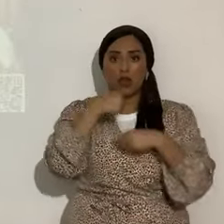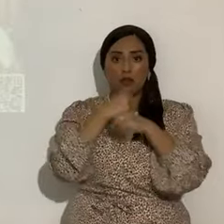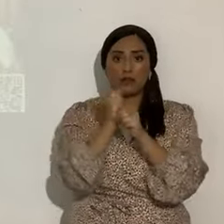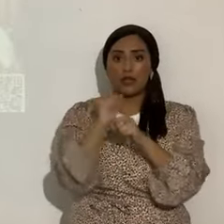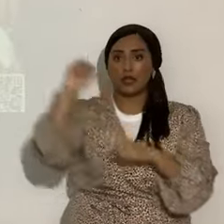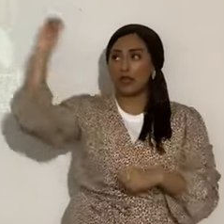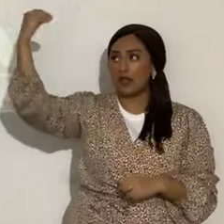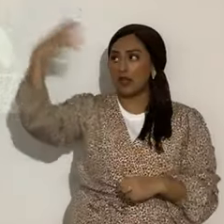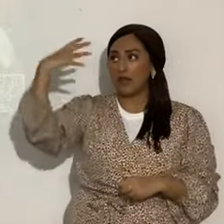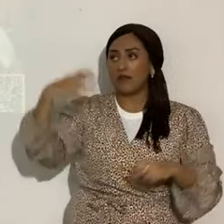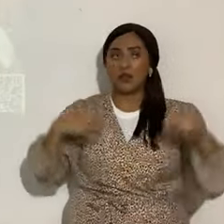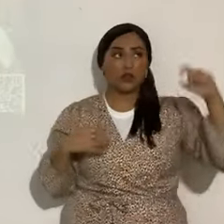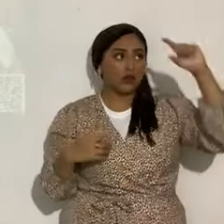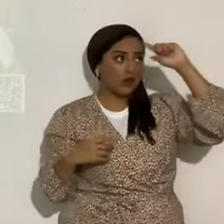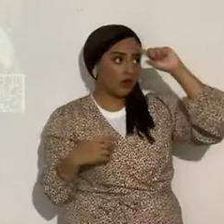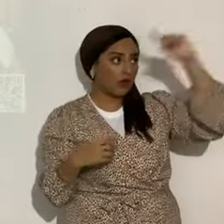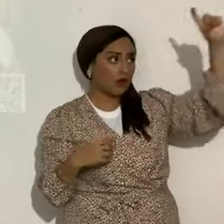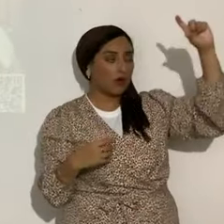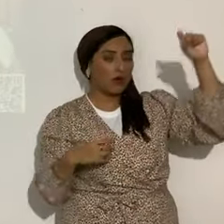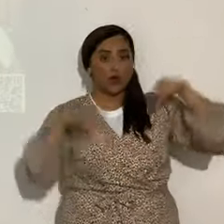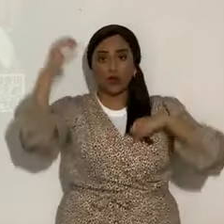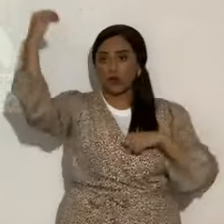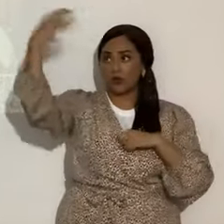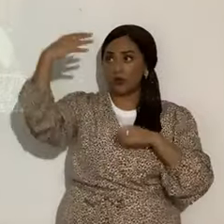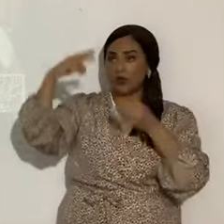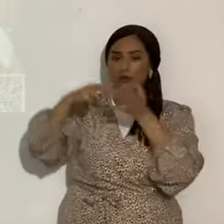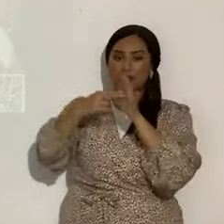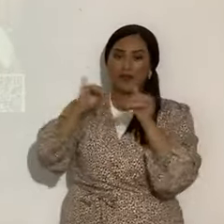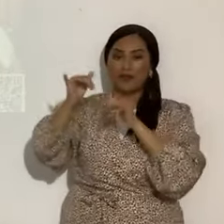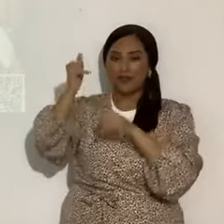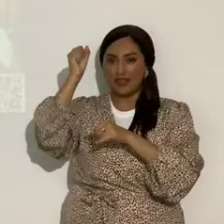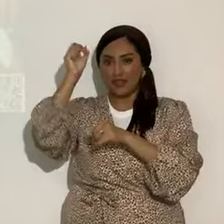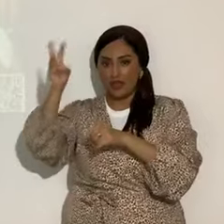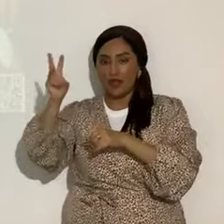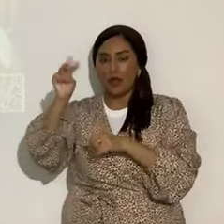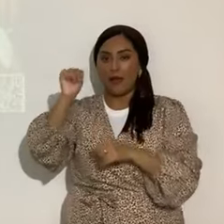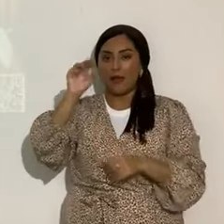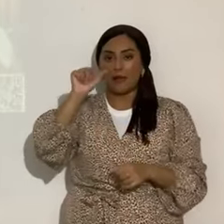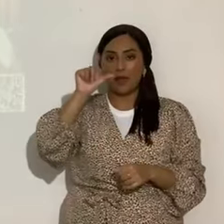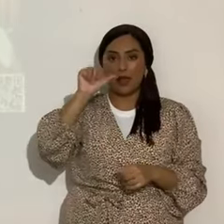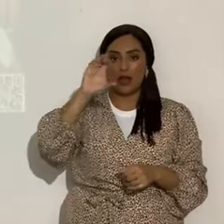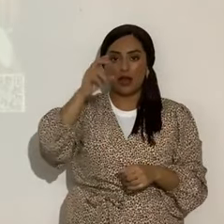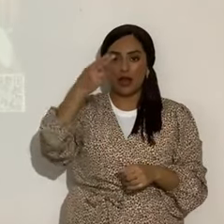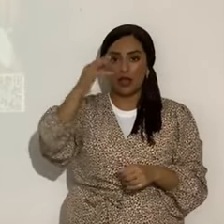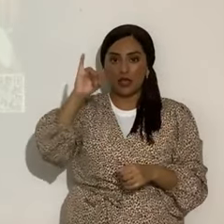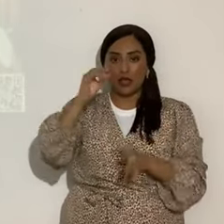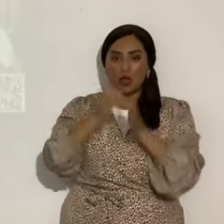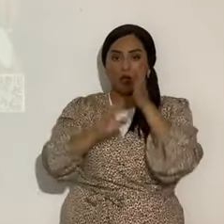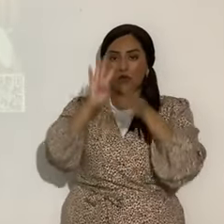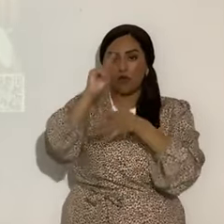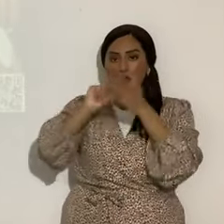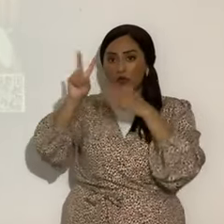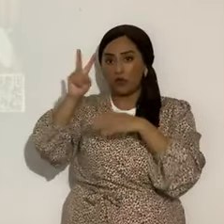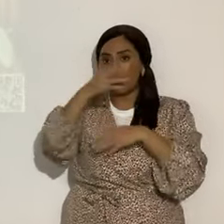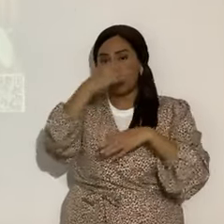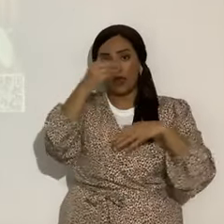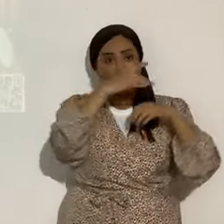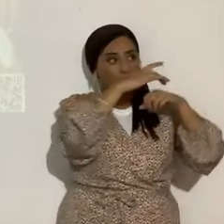son el Sol y la Luna. El Sol representa a Yahshua HaMashiach, Malaquías 4.2, y la Luna, la humanidad, que debe